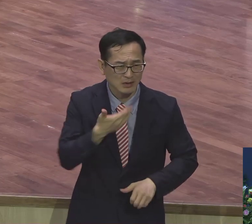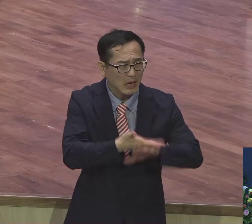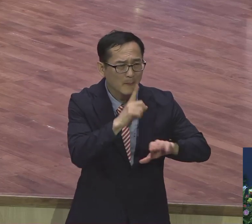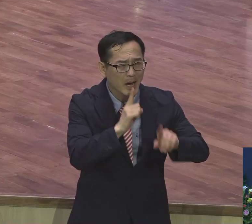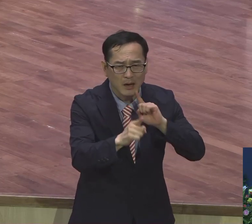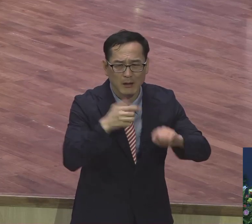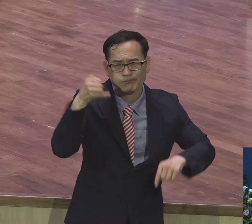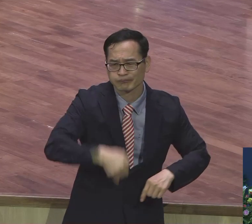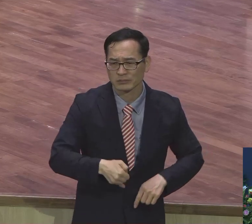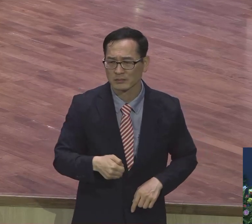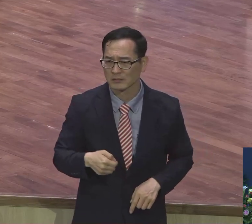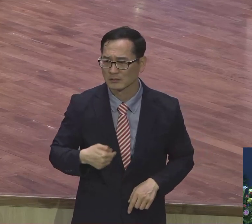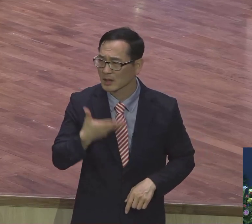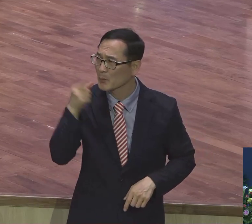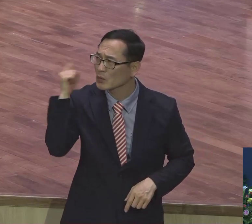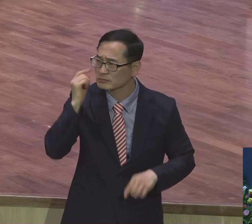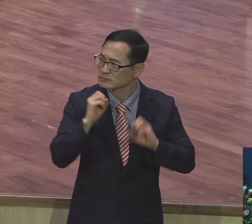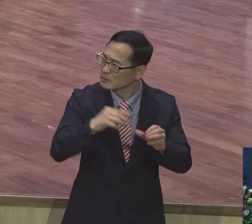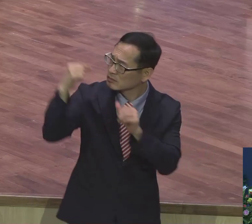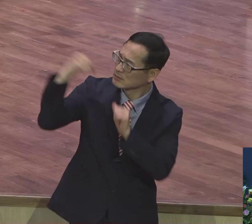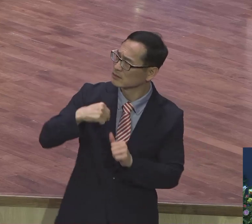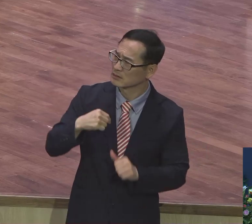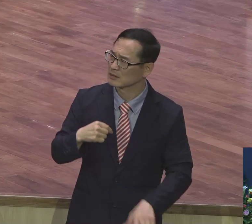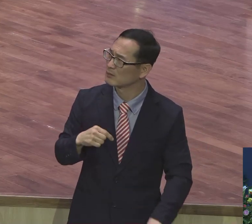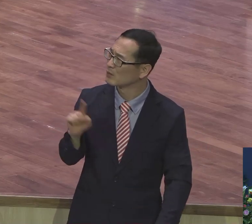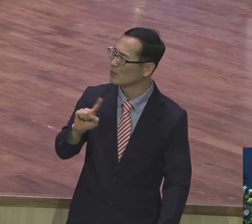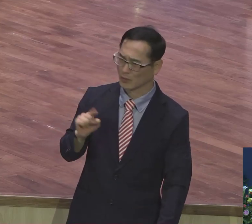천하에 다니며 무슨 말입니까 이게 지금